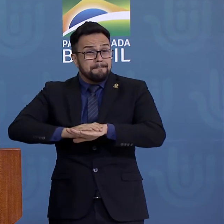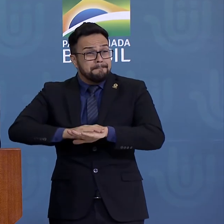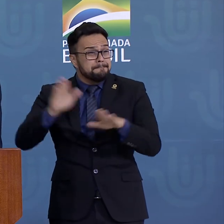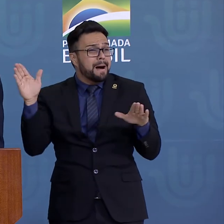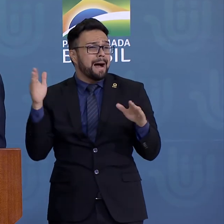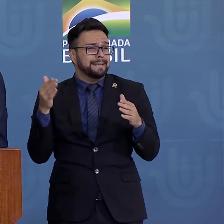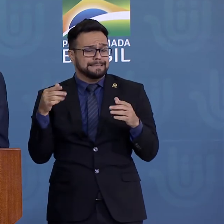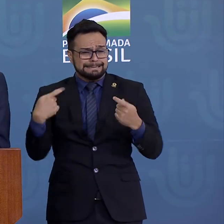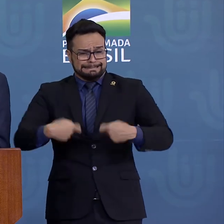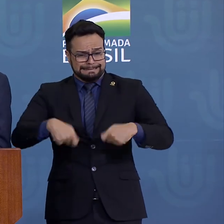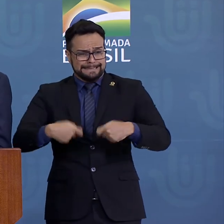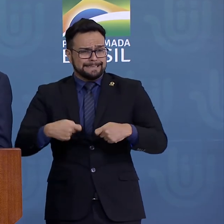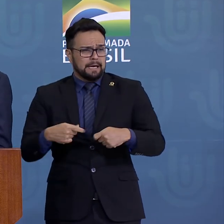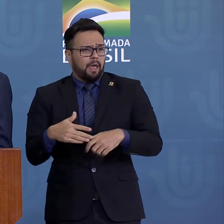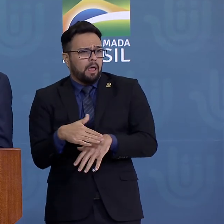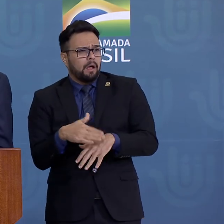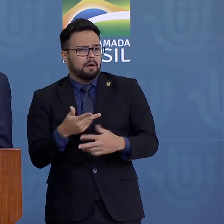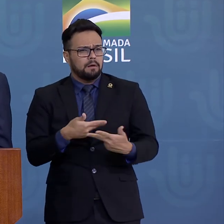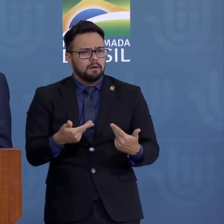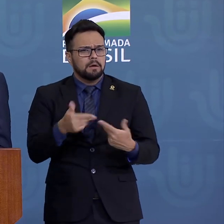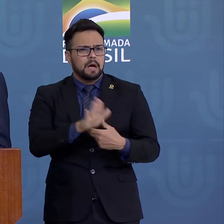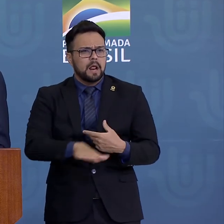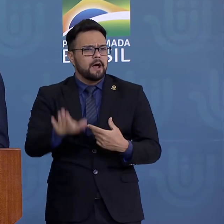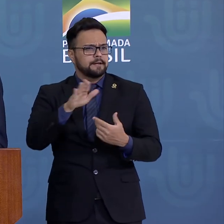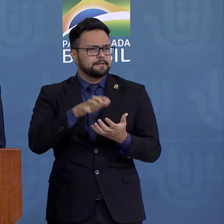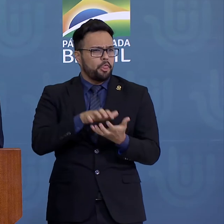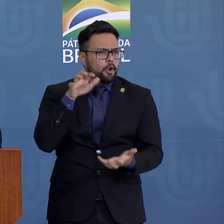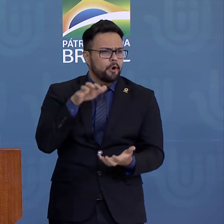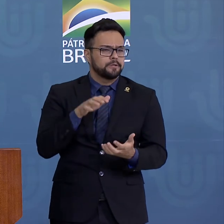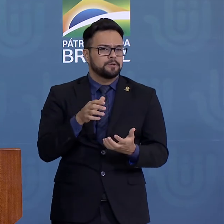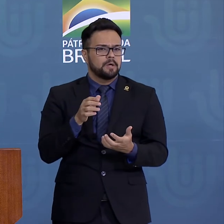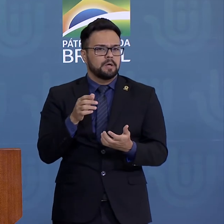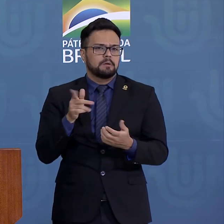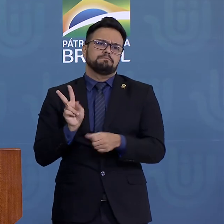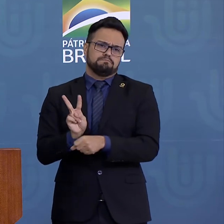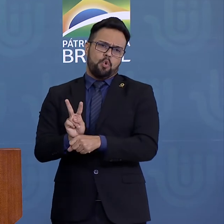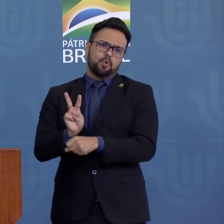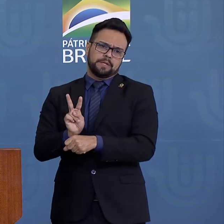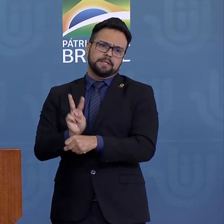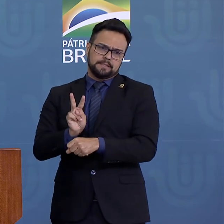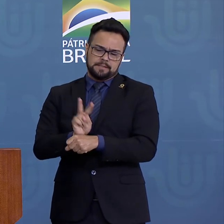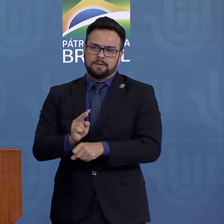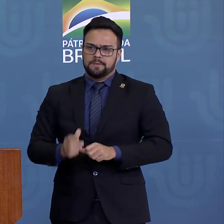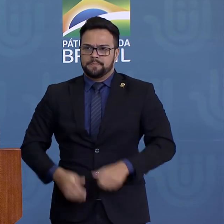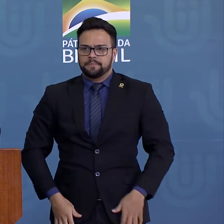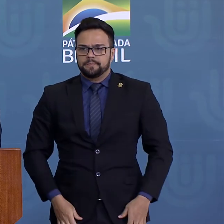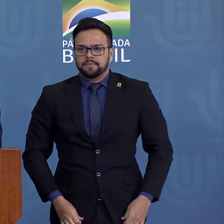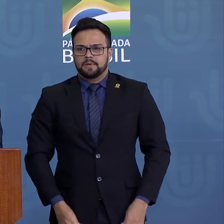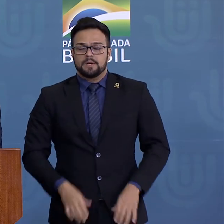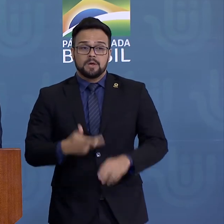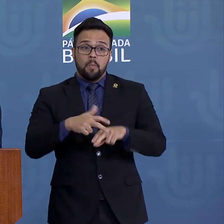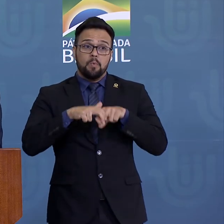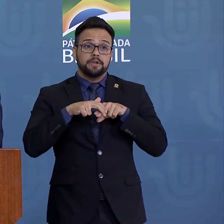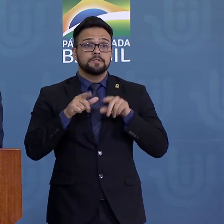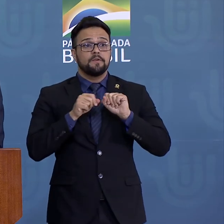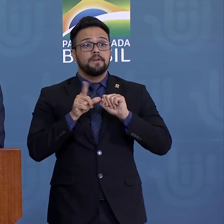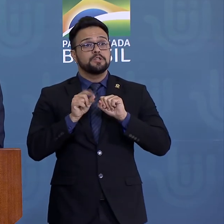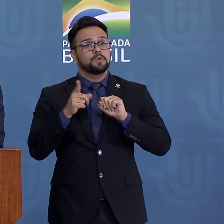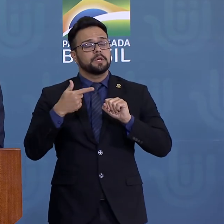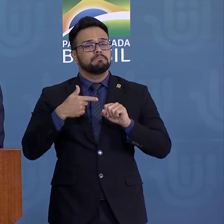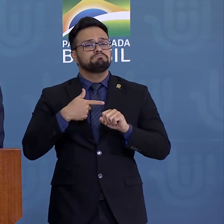vulneráveis, os inválidos, as crianças, sem proteção. E isso foi feito de forma